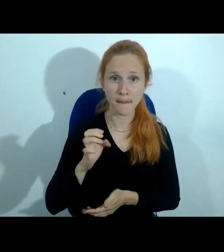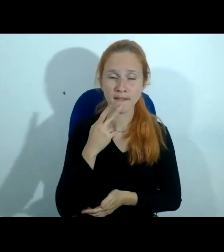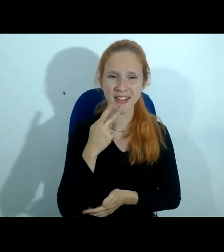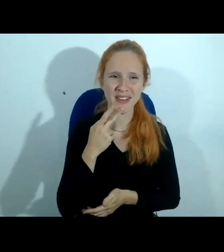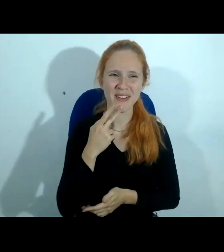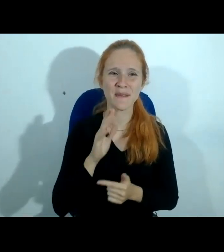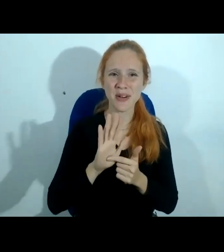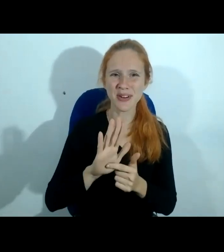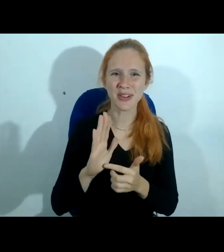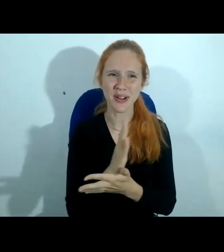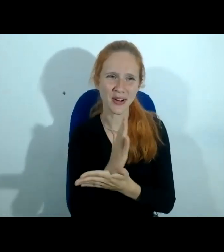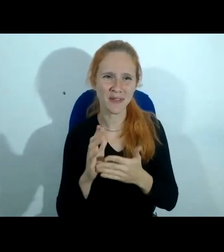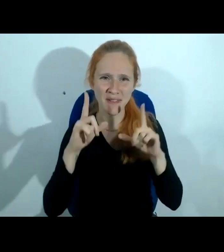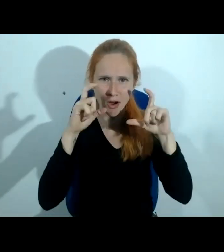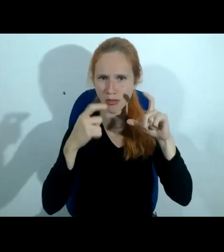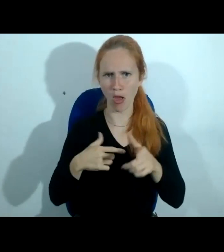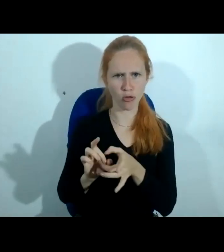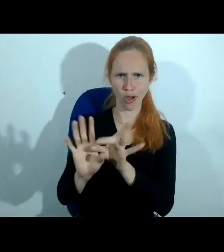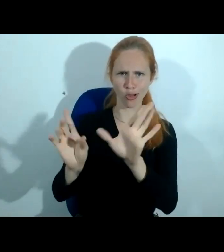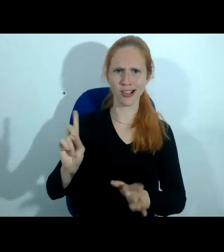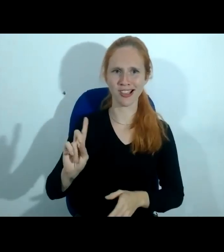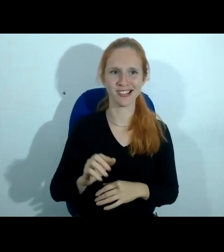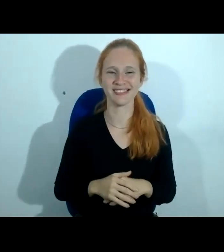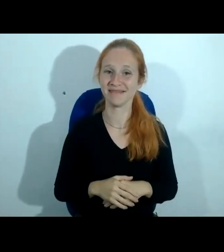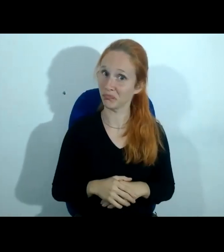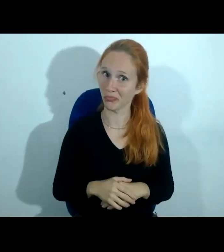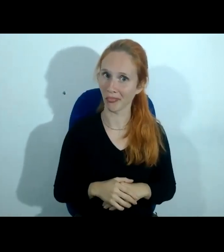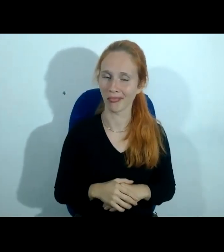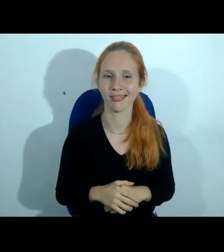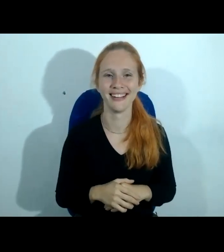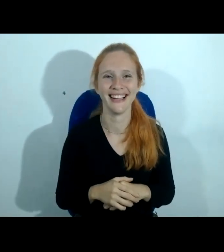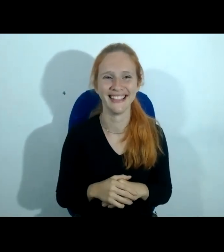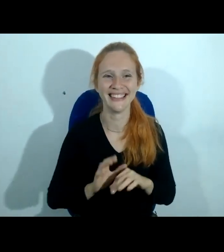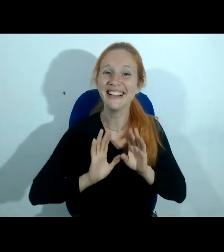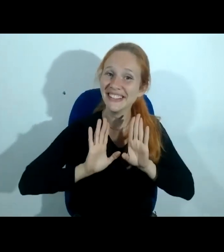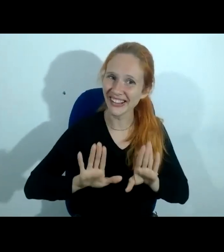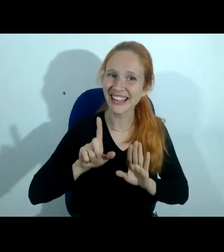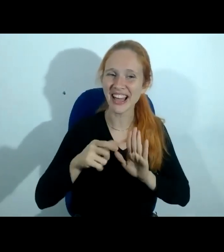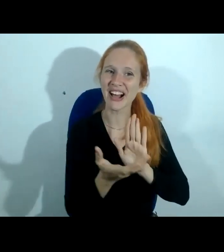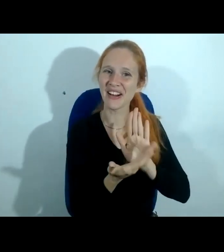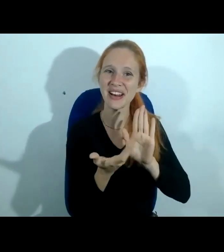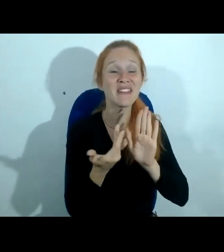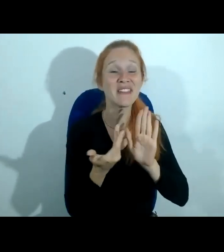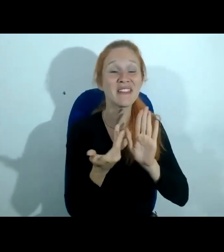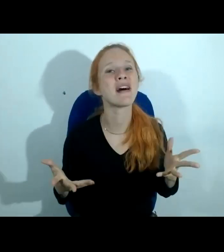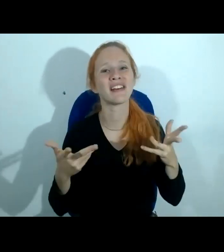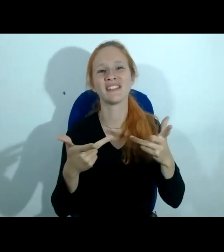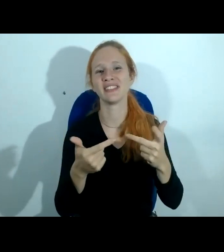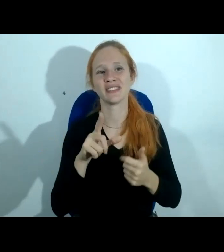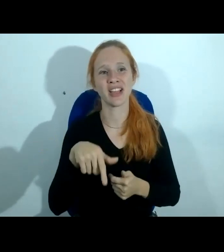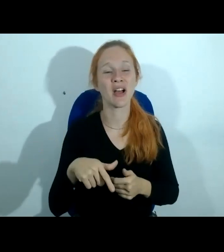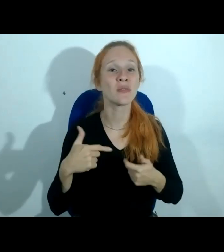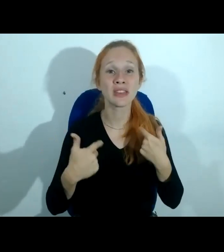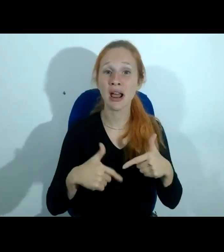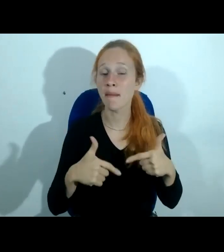minhas eu não dei autorização mas está valendo mas é um livro aqui maravilhoso é um trabalho assim incrível